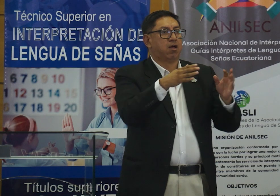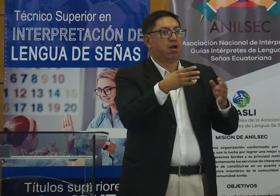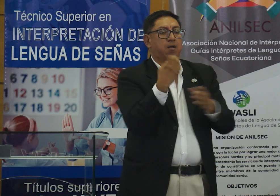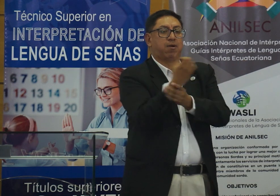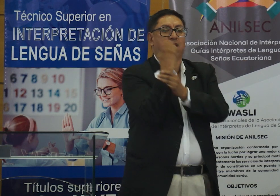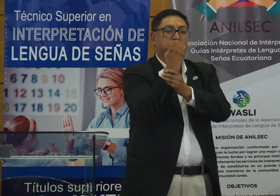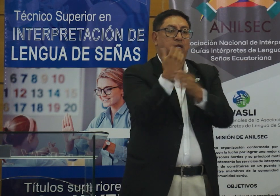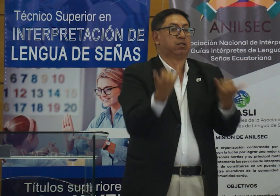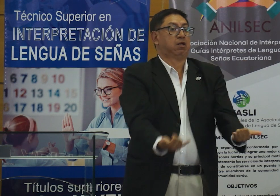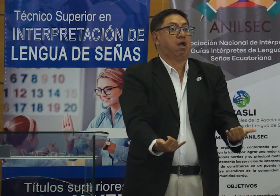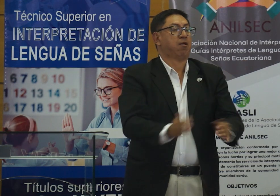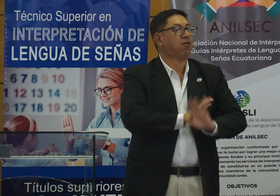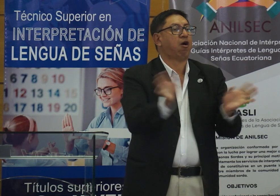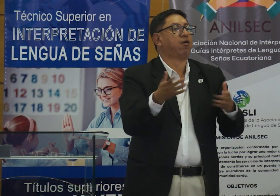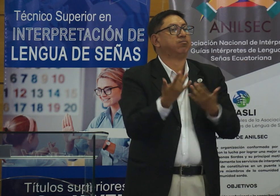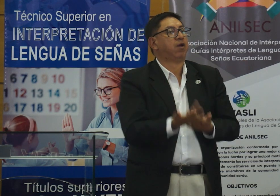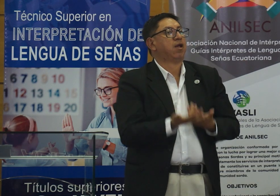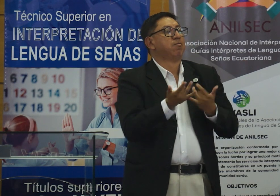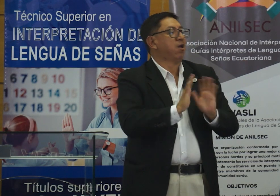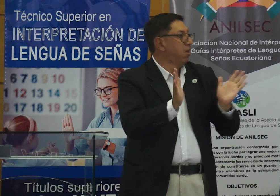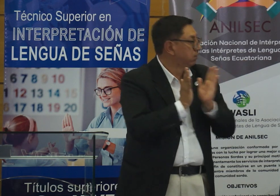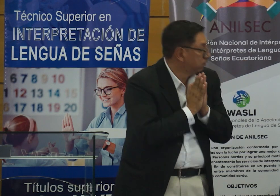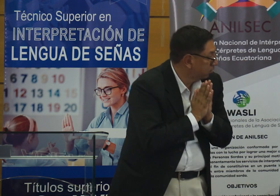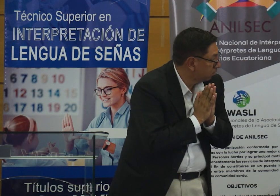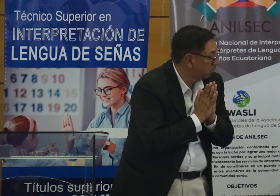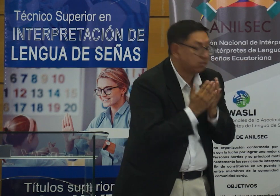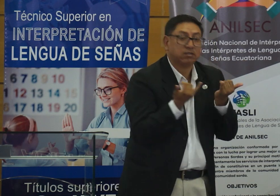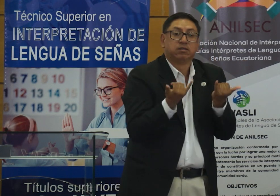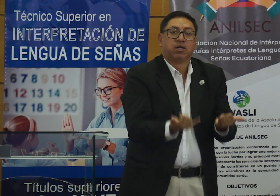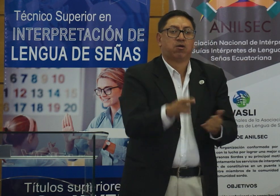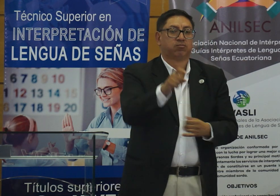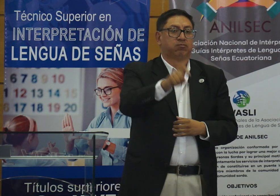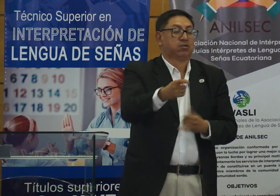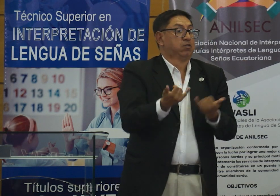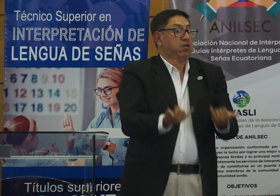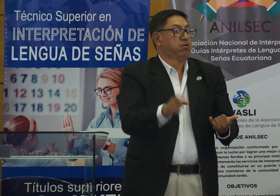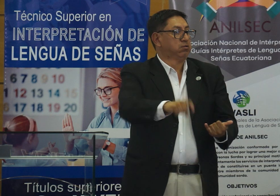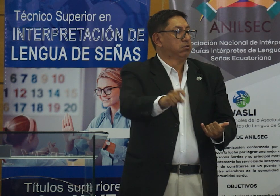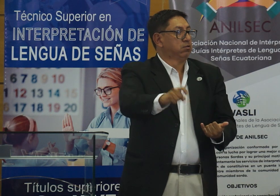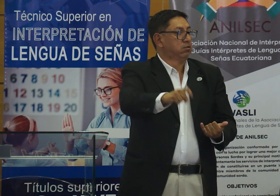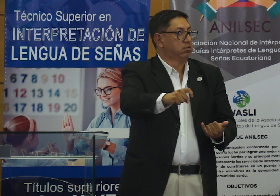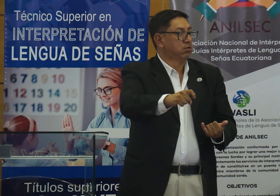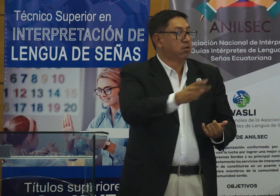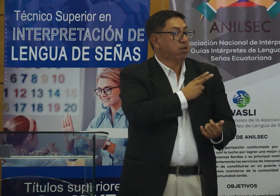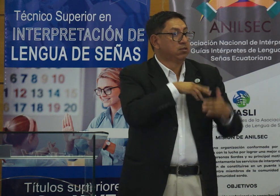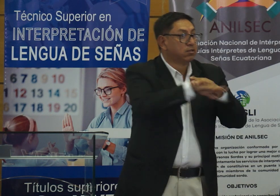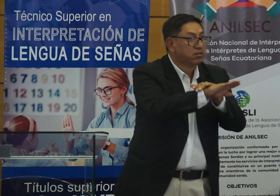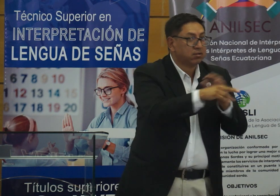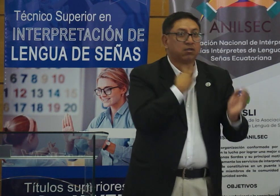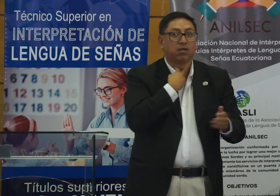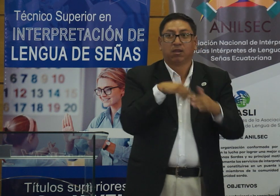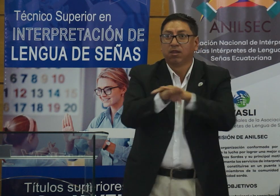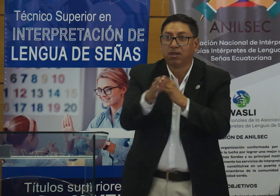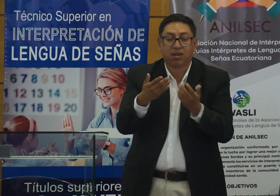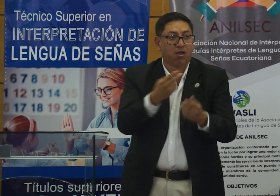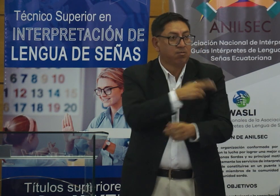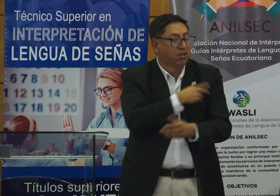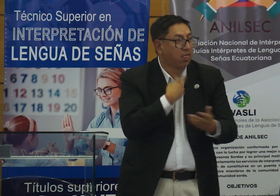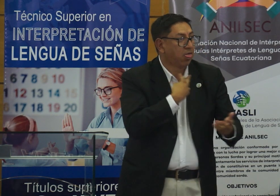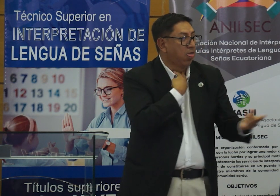esta necesidad, a esta emergencia que es esto, pues seguramente tendríamos motivos para agradecer siempre. Generalmente